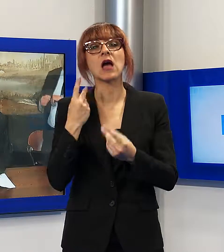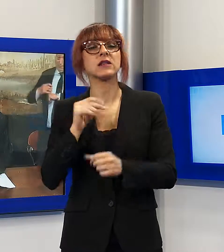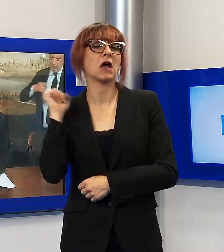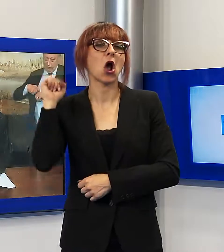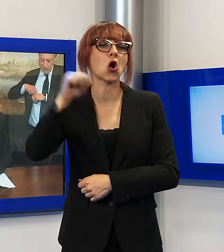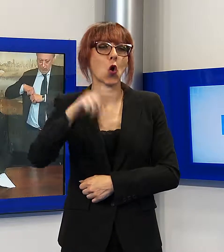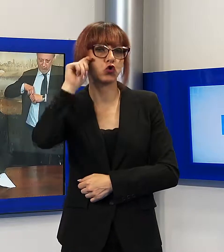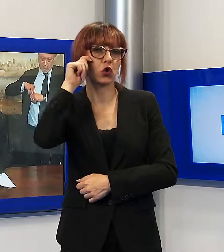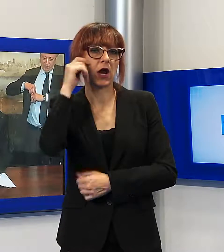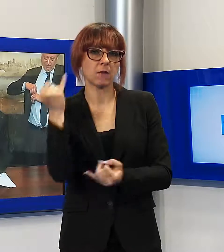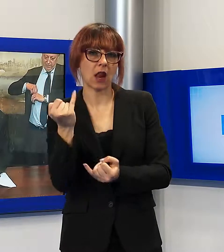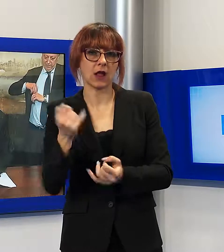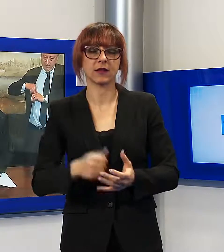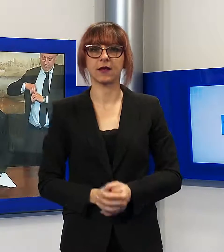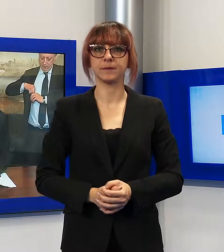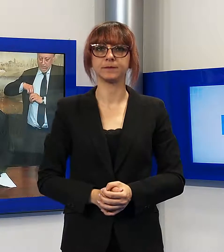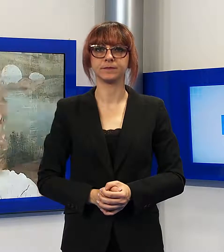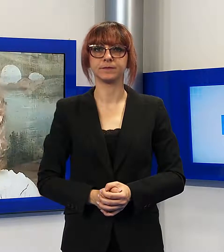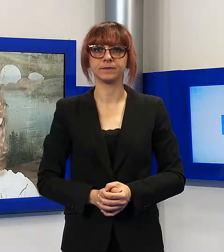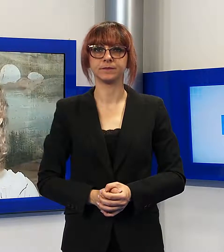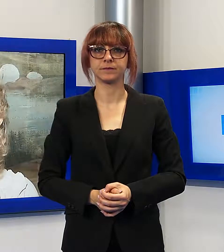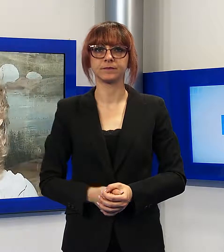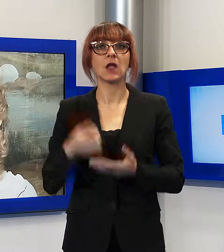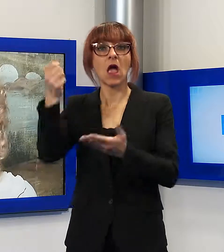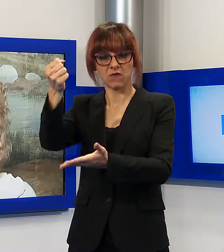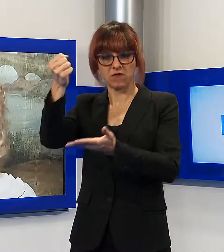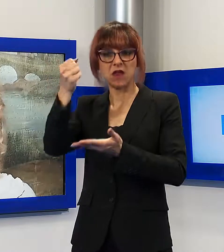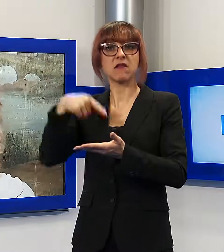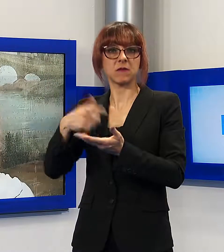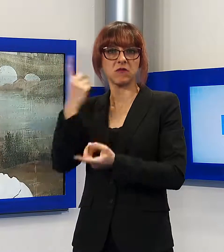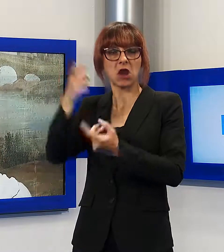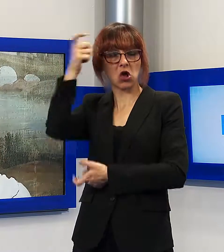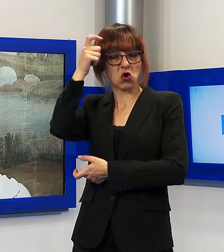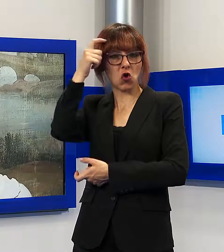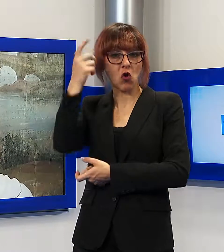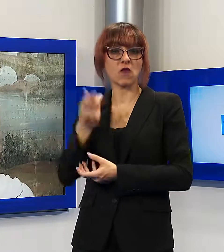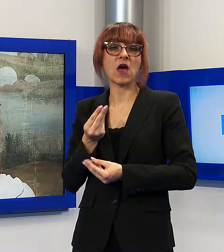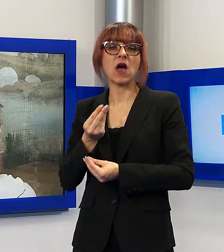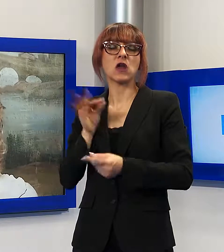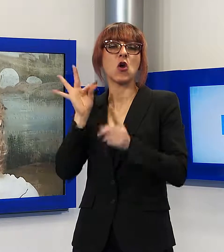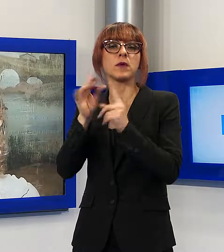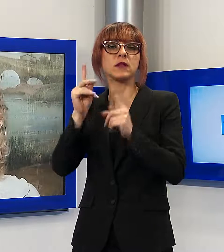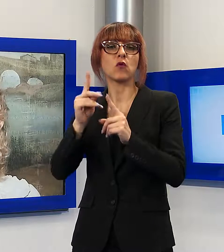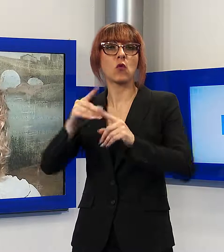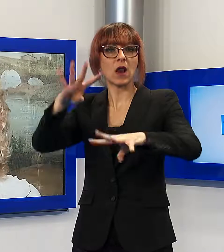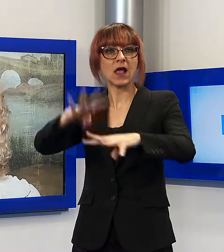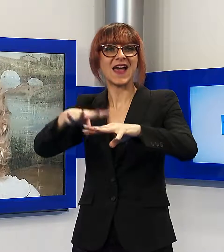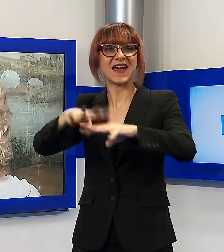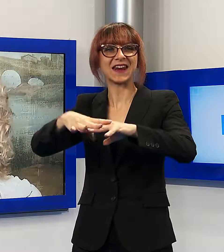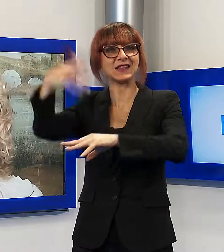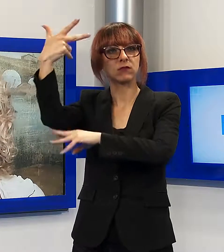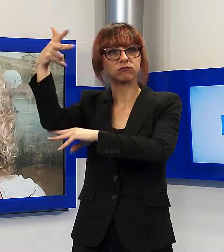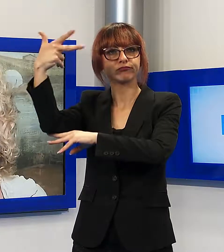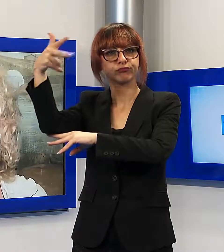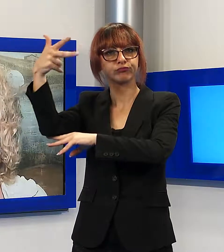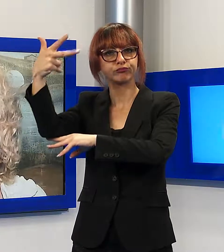Sì, in effetti questo finanziamento governativo che consente l'ampiamento della rete di videosorveglianza anche in questa provincia